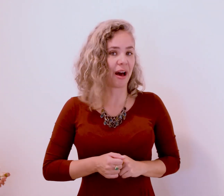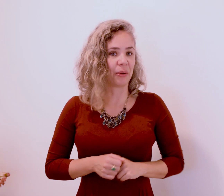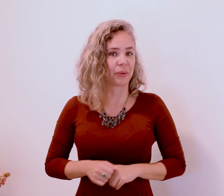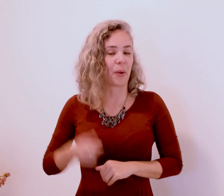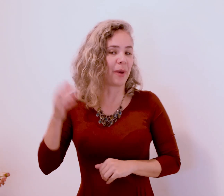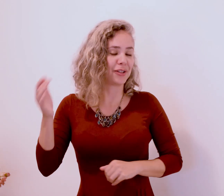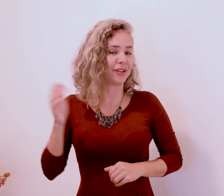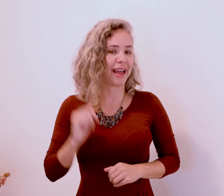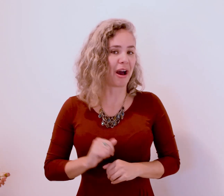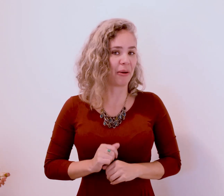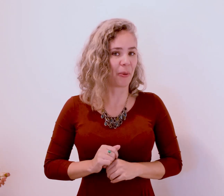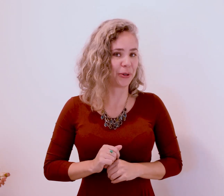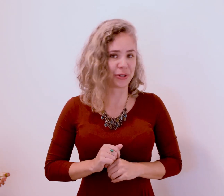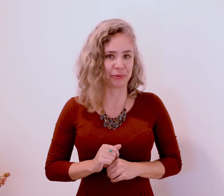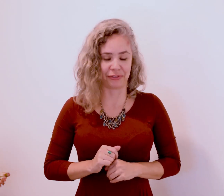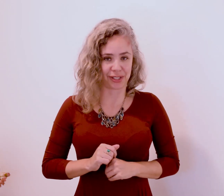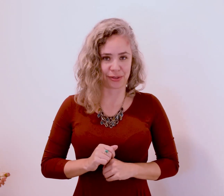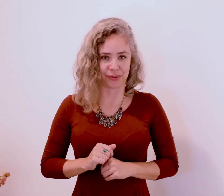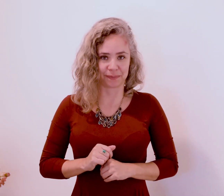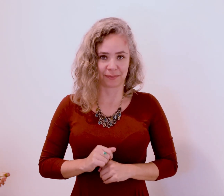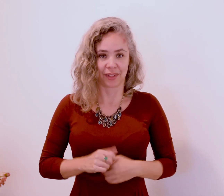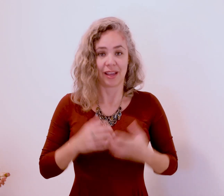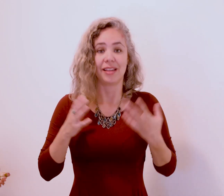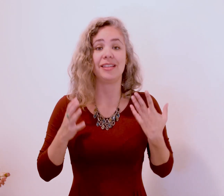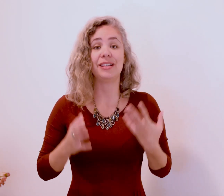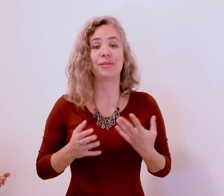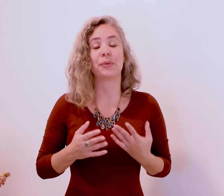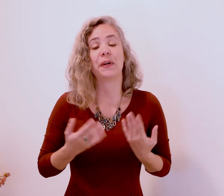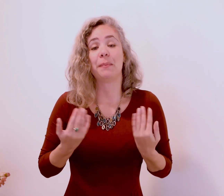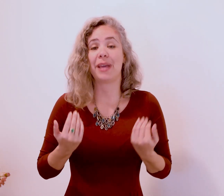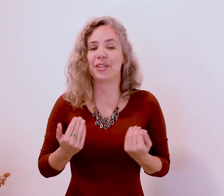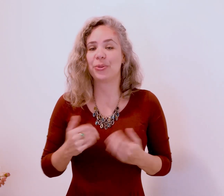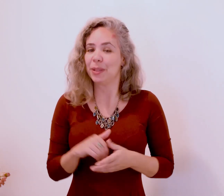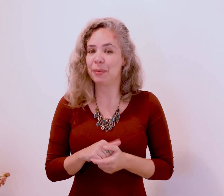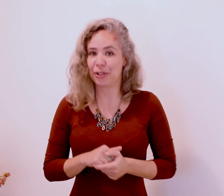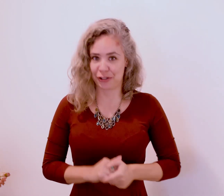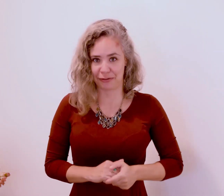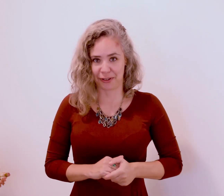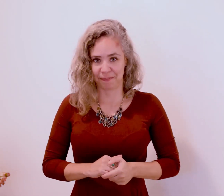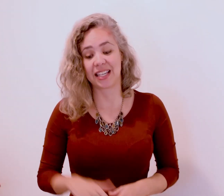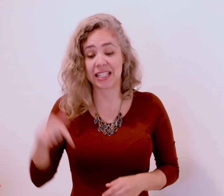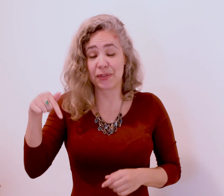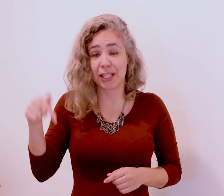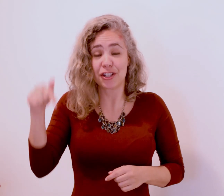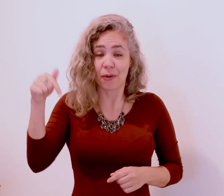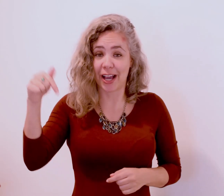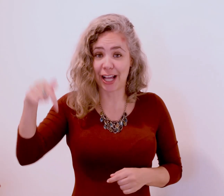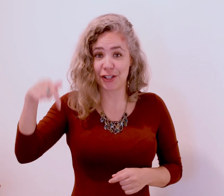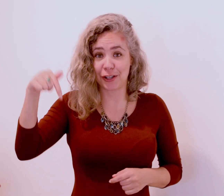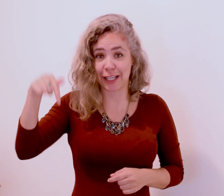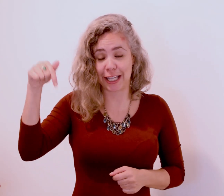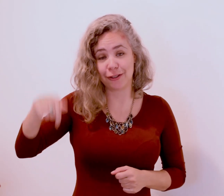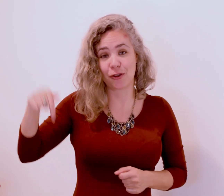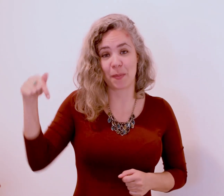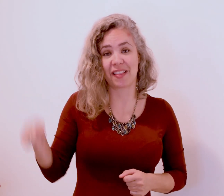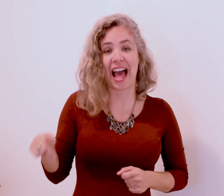Compartilhar, curtir um vídeo Isso me ajuda e me motiva E se você deixar um recadinho aqui nos comentários